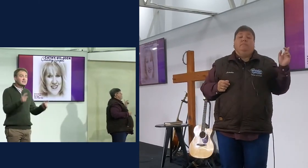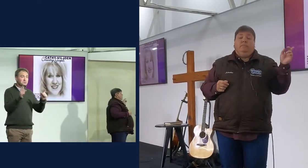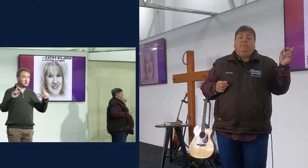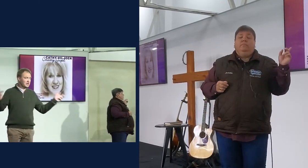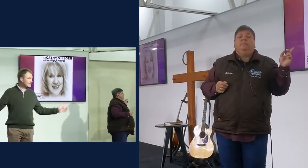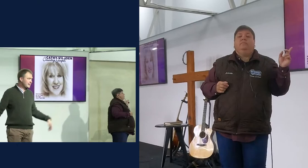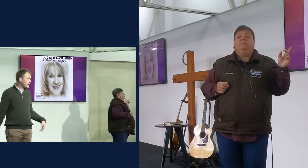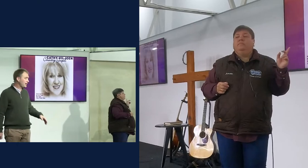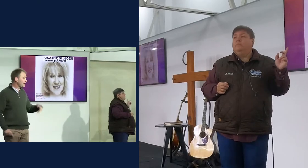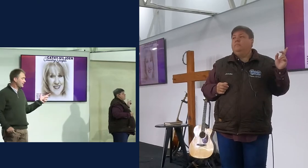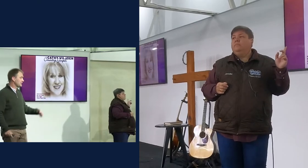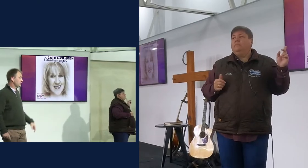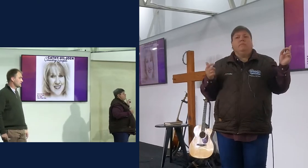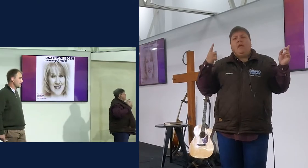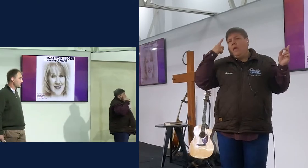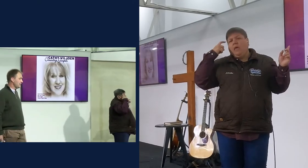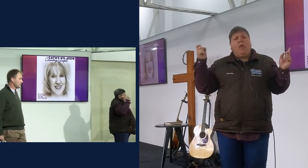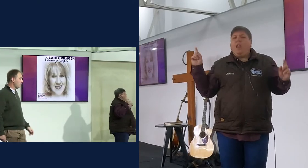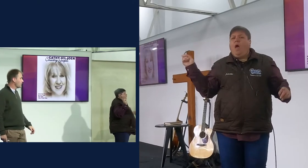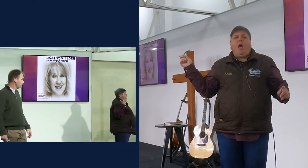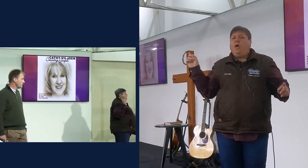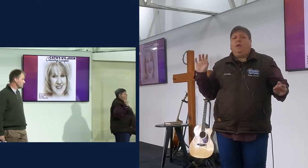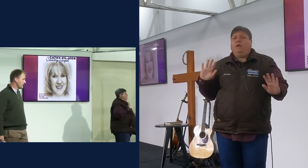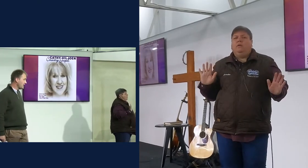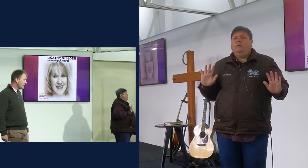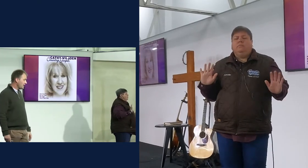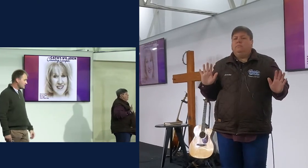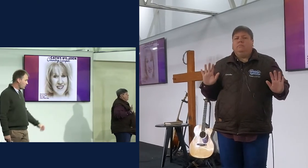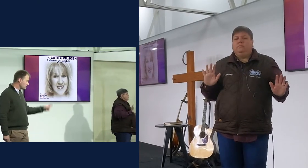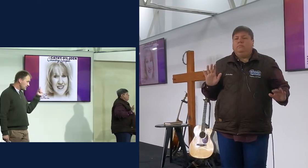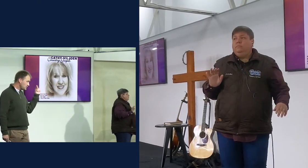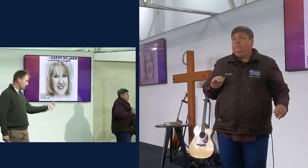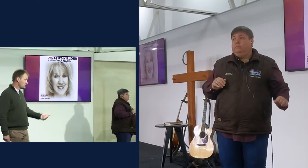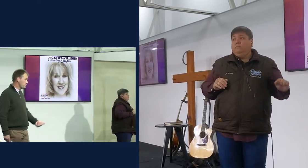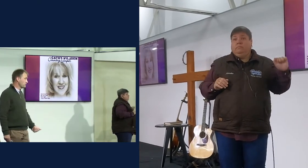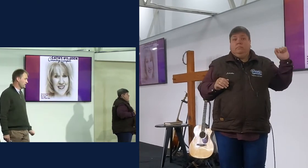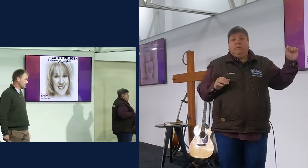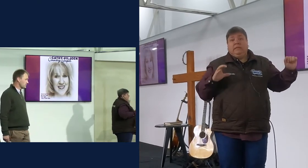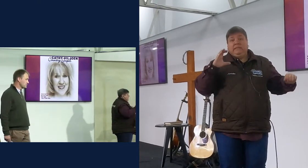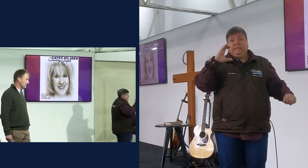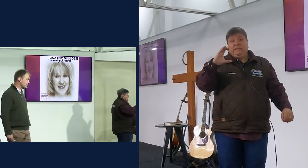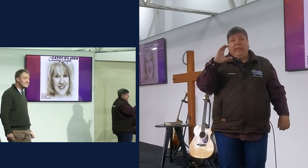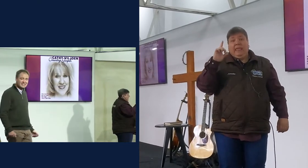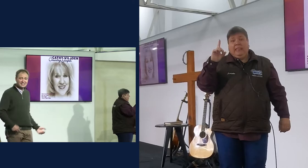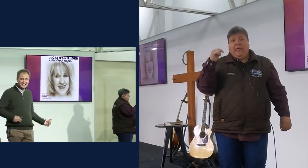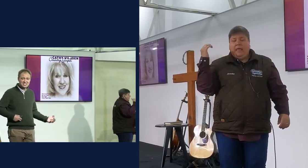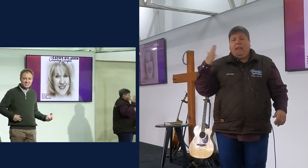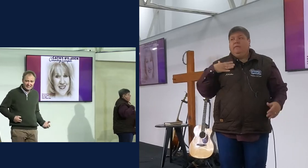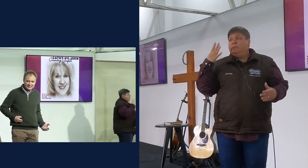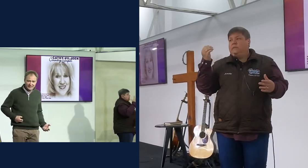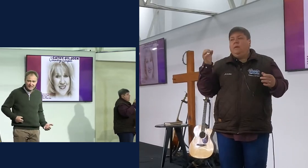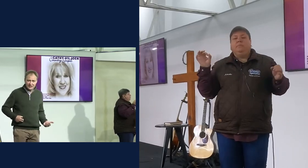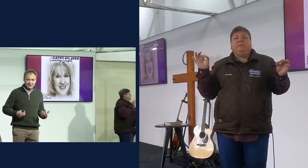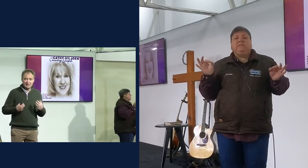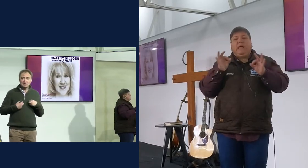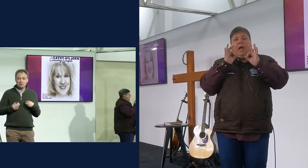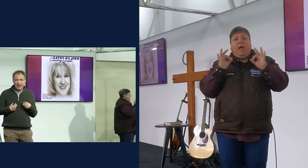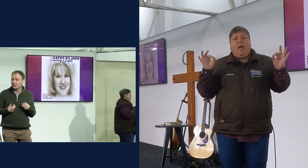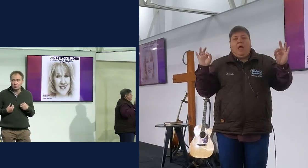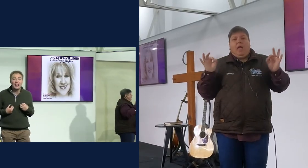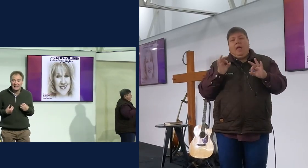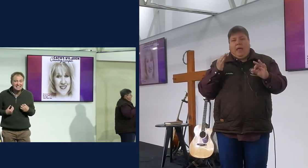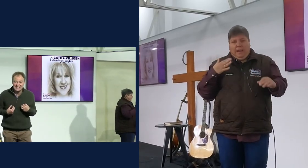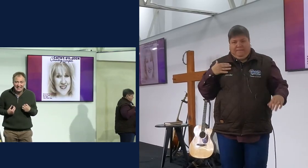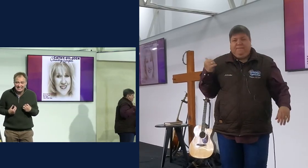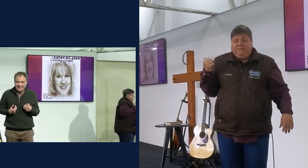sy, sonder, sy ken my glad nie, sy ken my glad nie, maar ek al vir jou jou sê, as haar series begin speel, begin ek saamsing, en sy syng Christian Country, wat iemand op